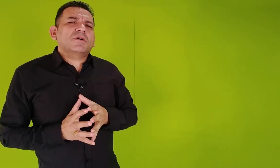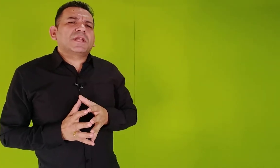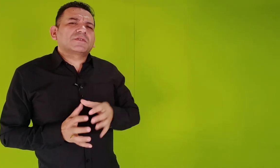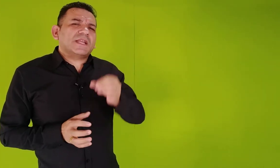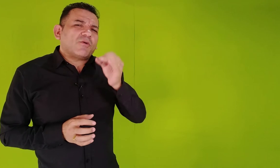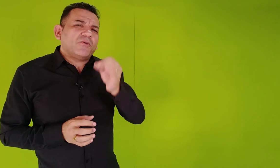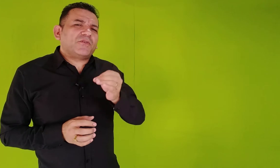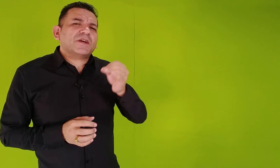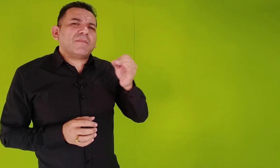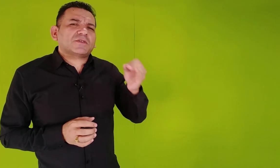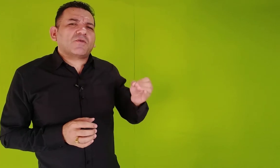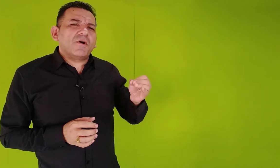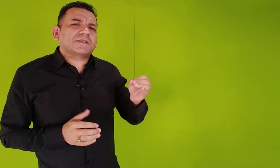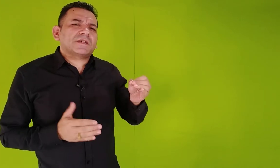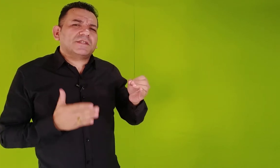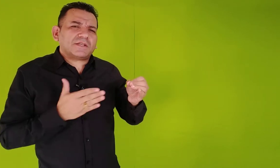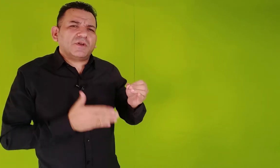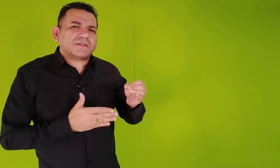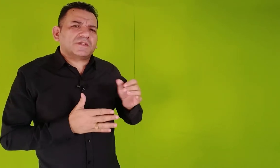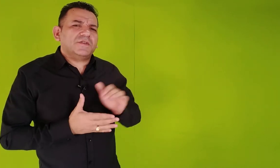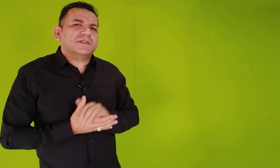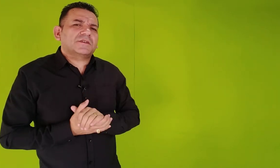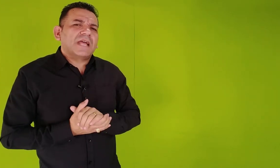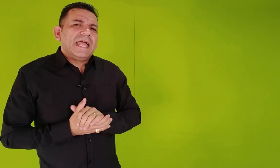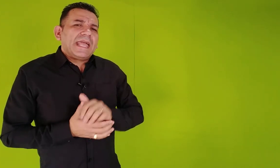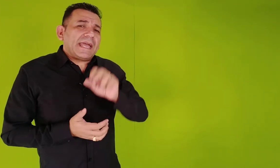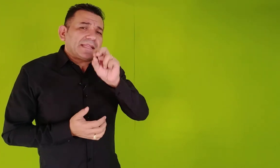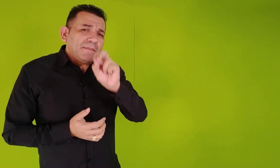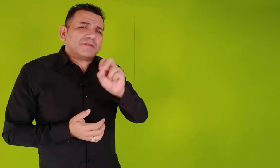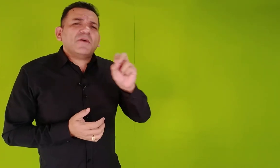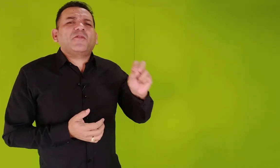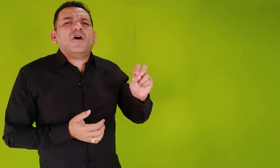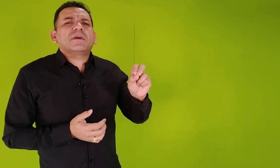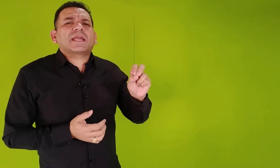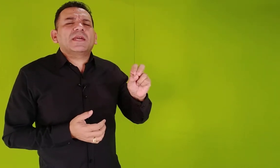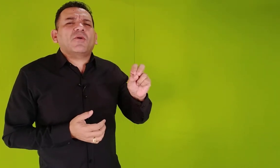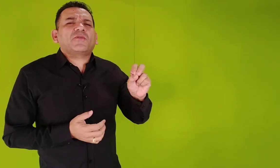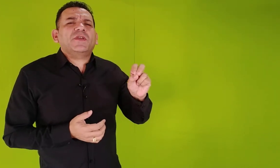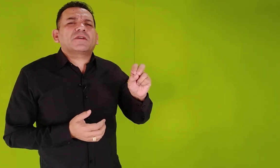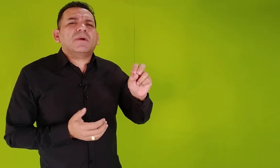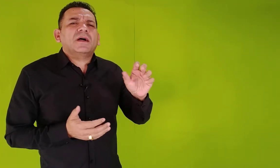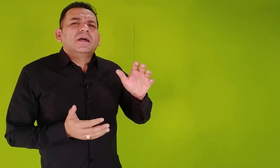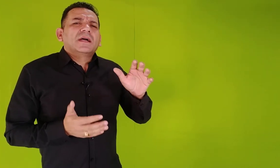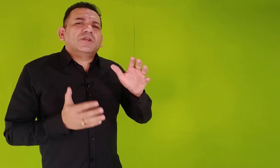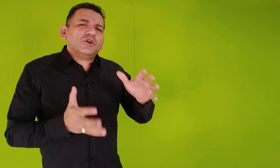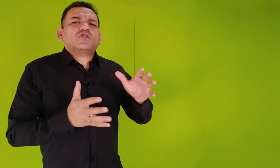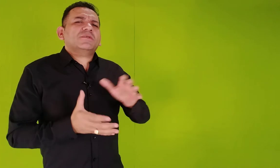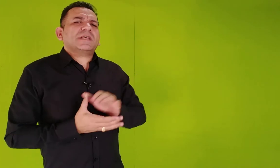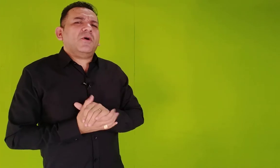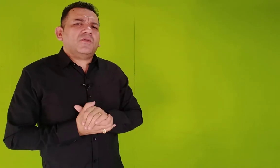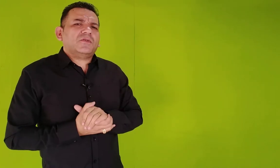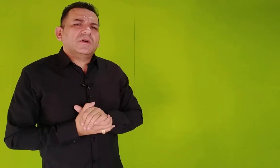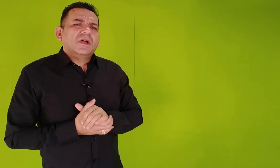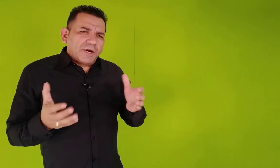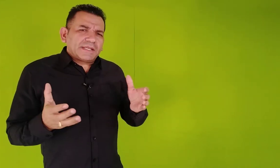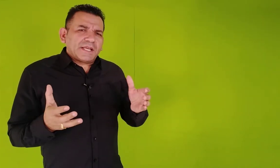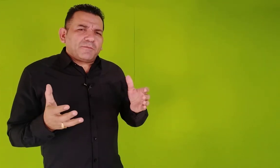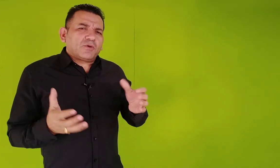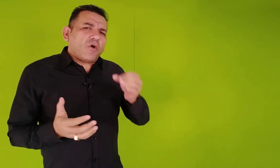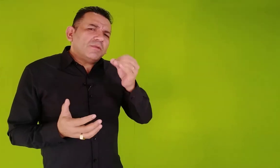Deus, Ele confirma as coisas nas nossas vidas, é da mesma forma que Ele confirma que nós somos salvos. Por exemplo, como